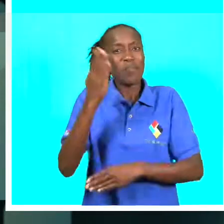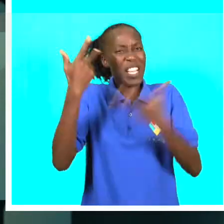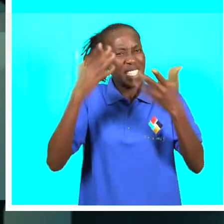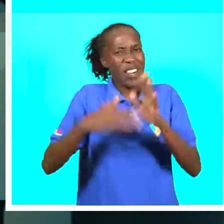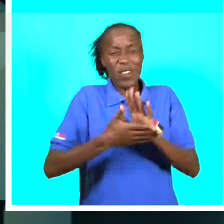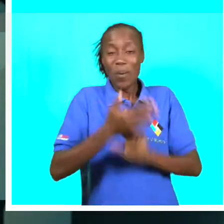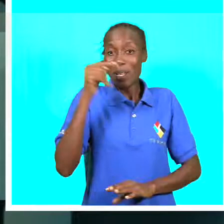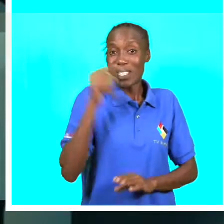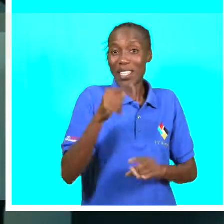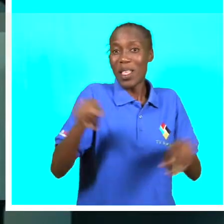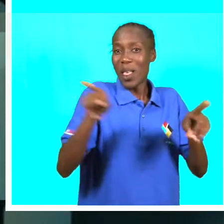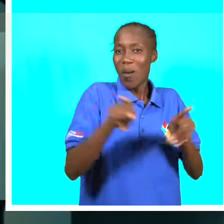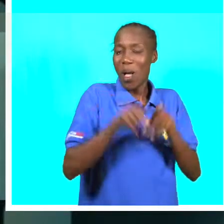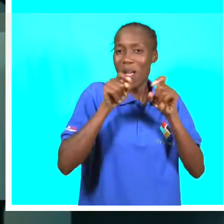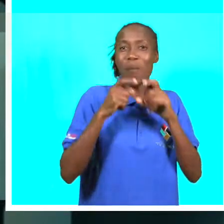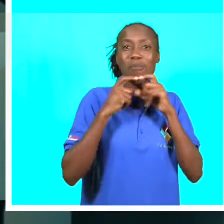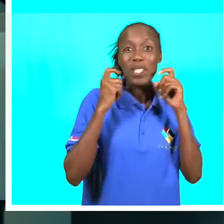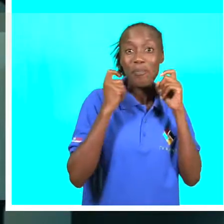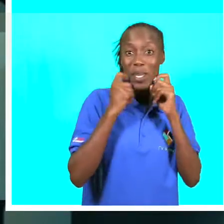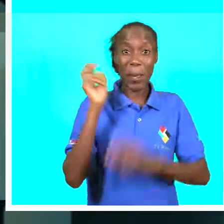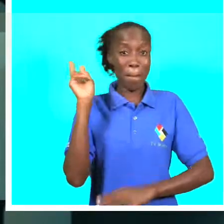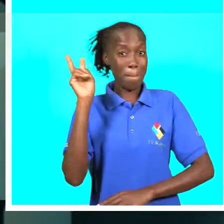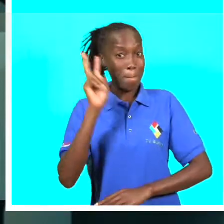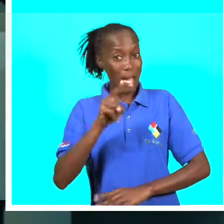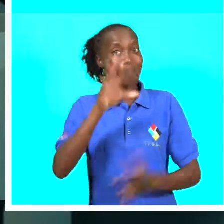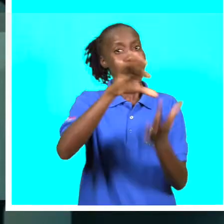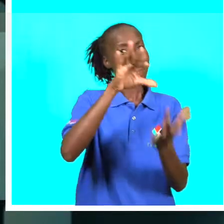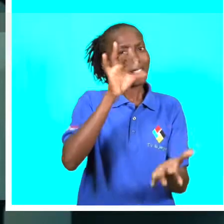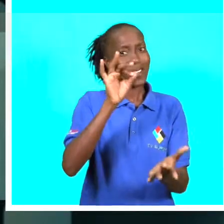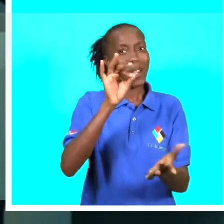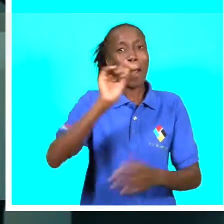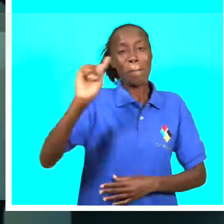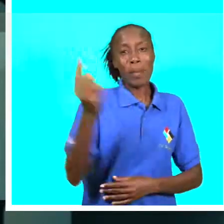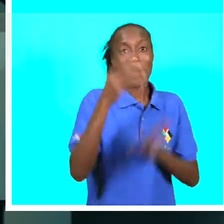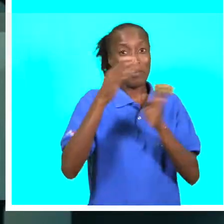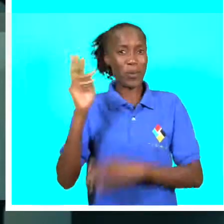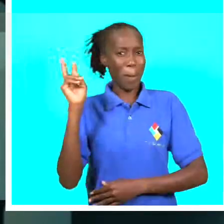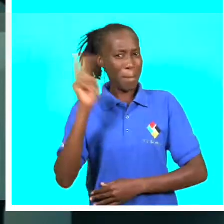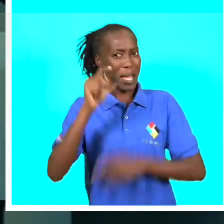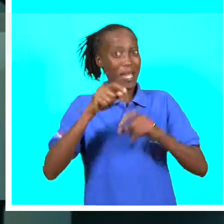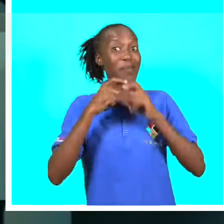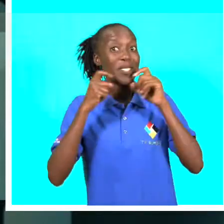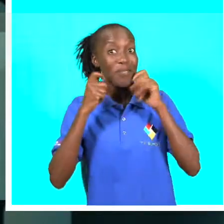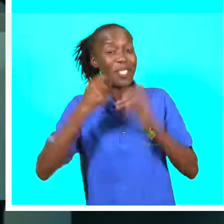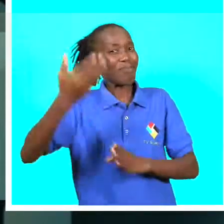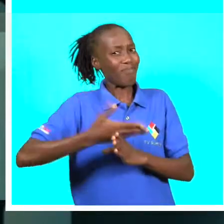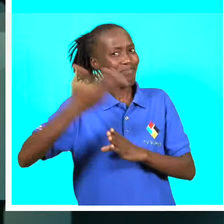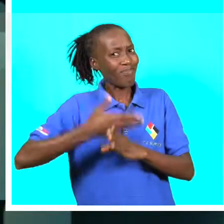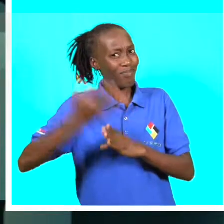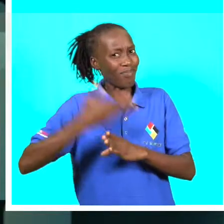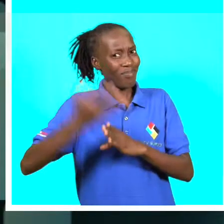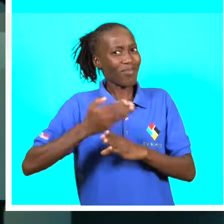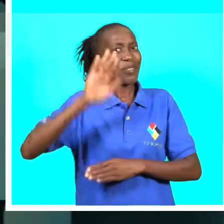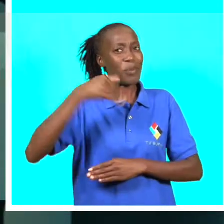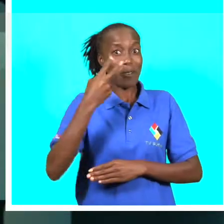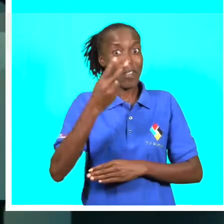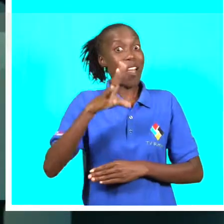estrangeiro. Praticamente é assim a saída dos jogadores daqui de Moçambique para estrangeiro. Primeiro é visto aqui a jogar aqui em Moçambique, porque